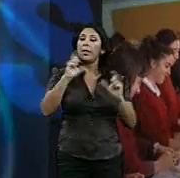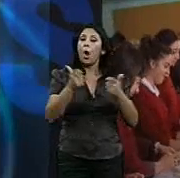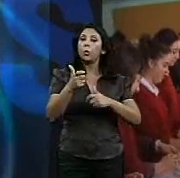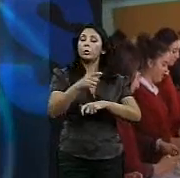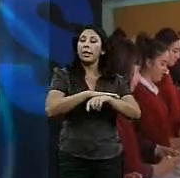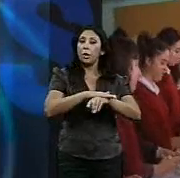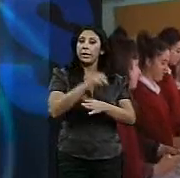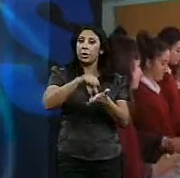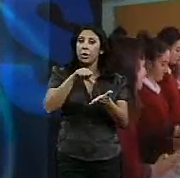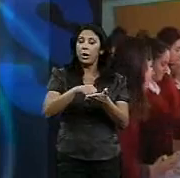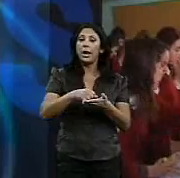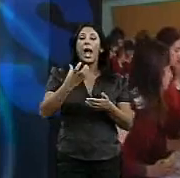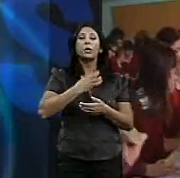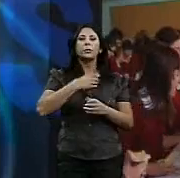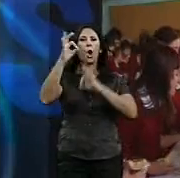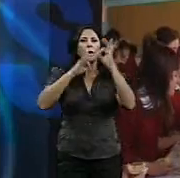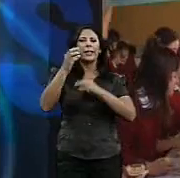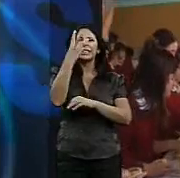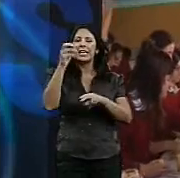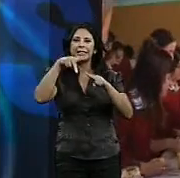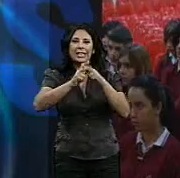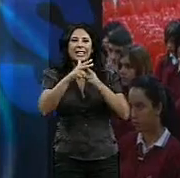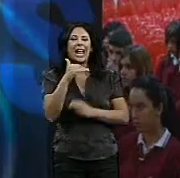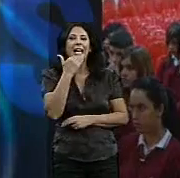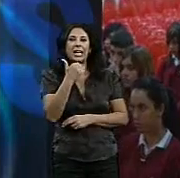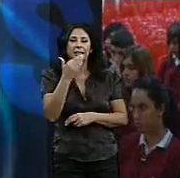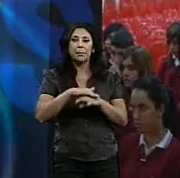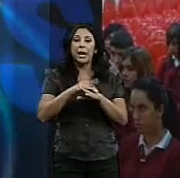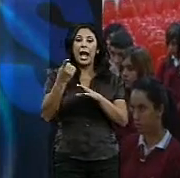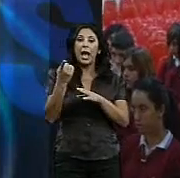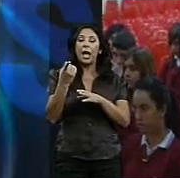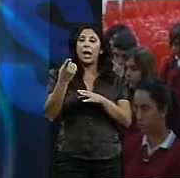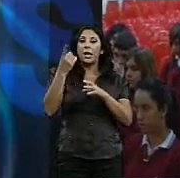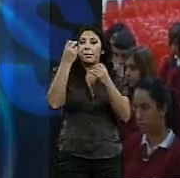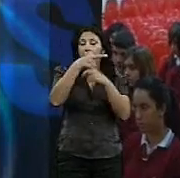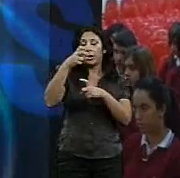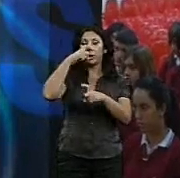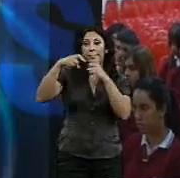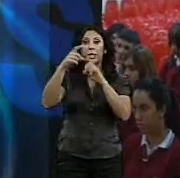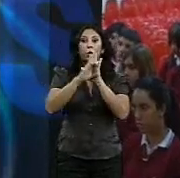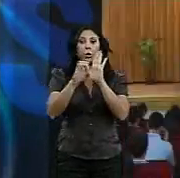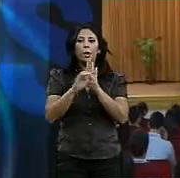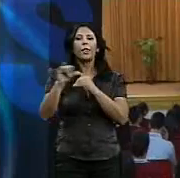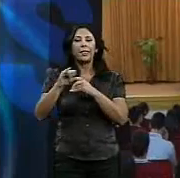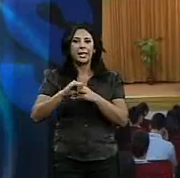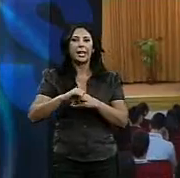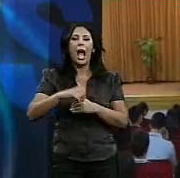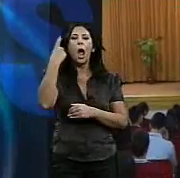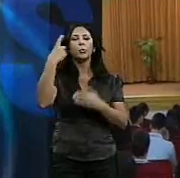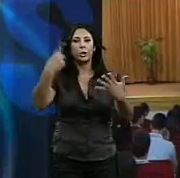organizará casi una treintena de talleres para llevar la Constitución a las aulas de sexto curso. Seminarios también sobre cuentacuentos para los